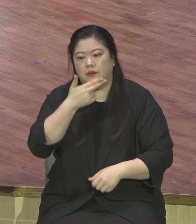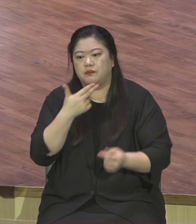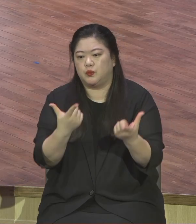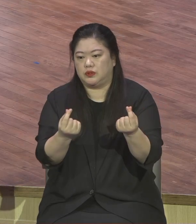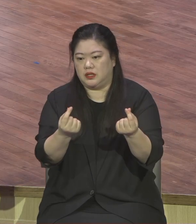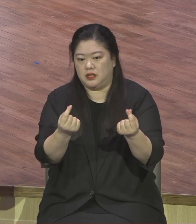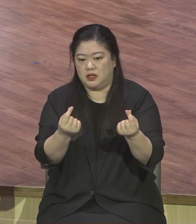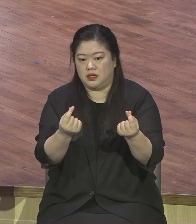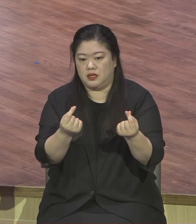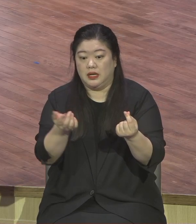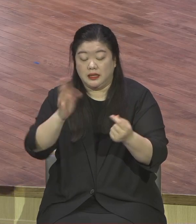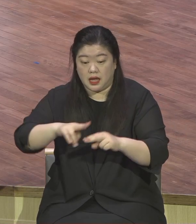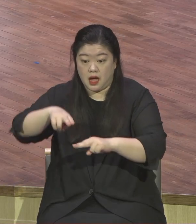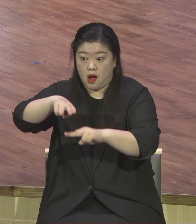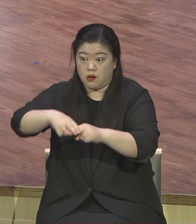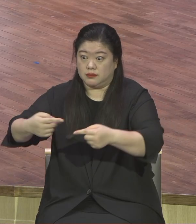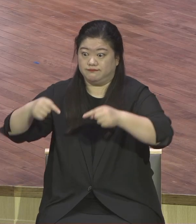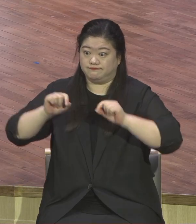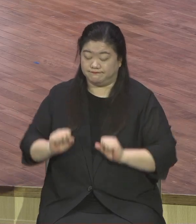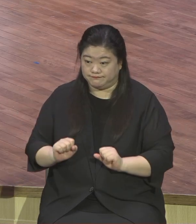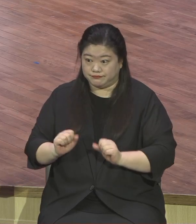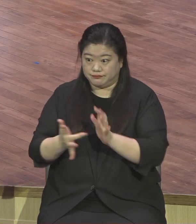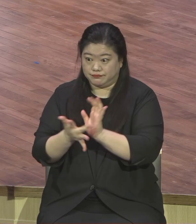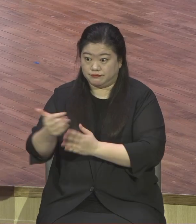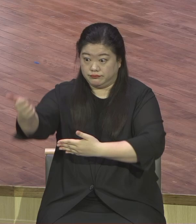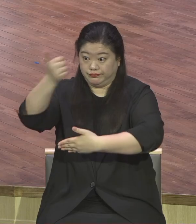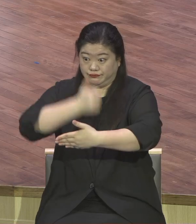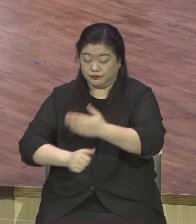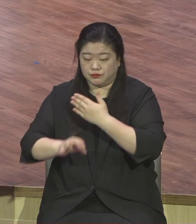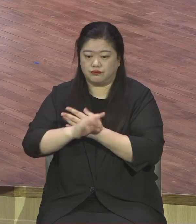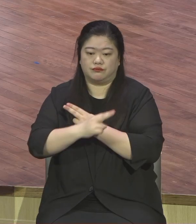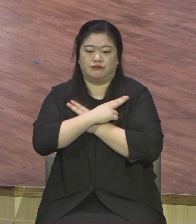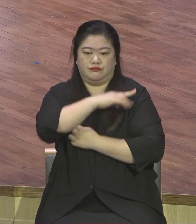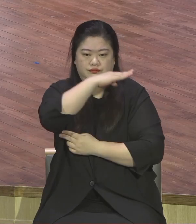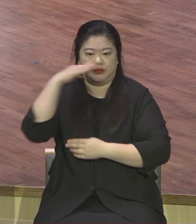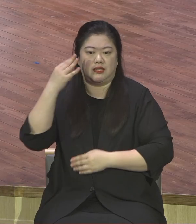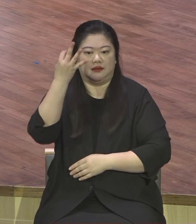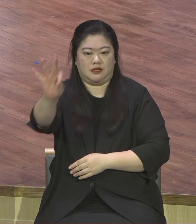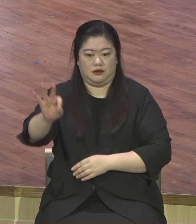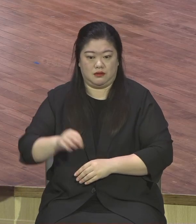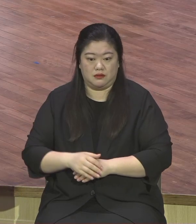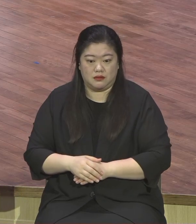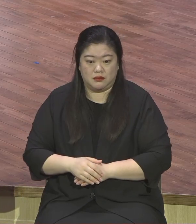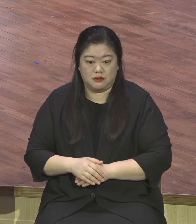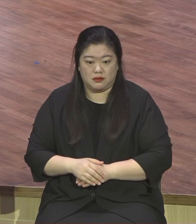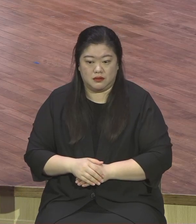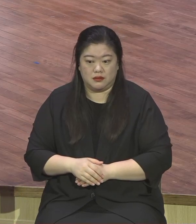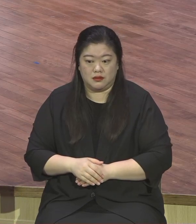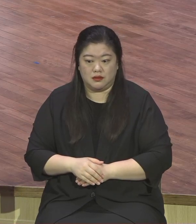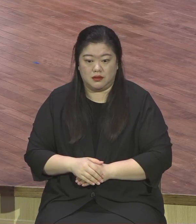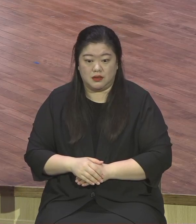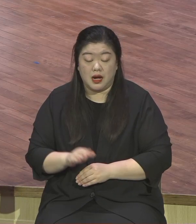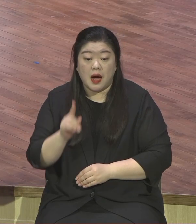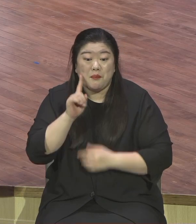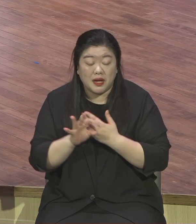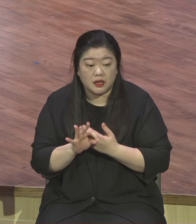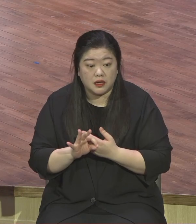그대로 영접하면 믿음이란 영적 세계는 무슨 이상한 걸 느껴서가 특별한 경우도 있을 수 있지만